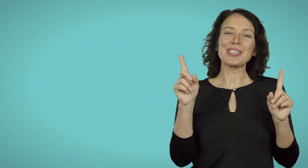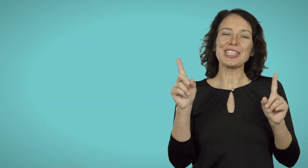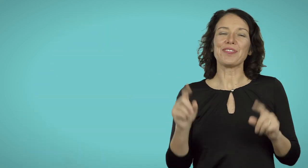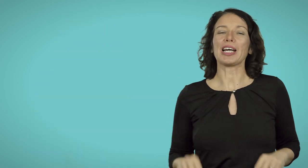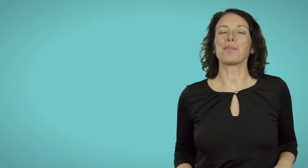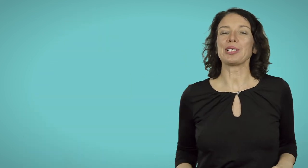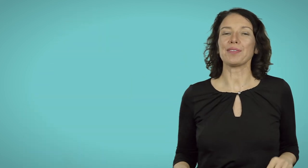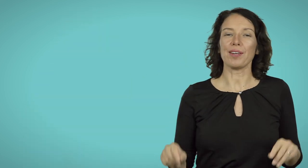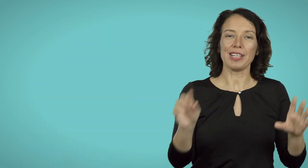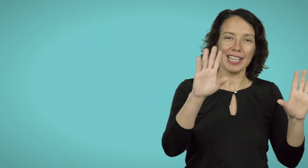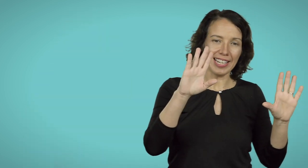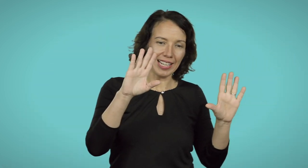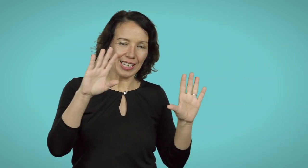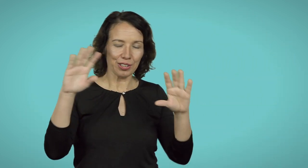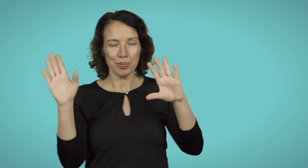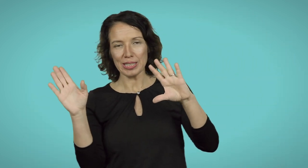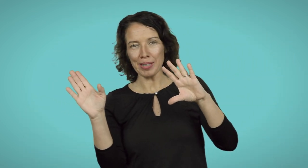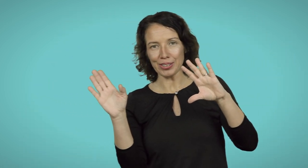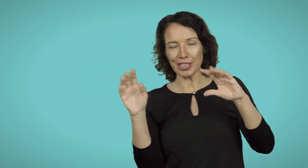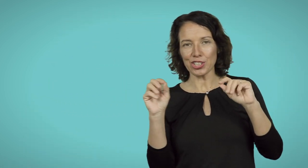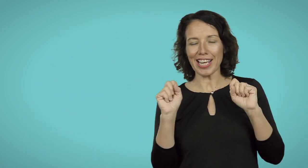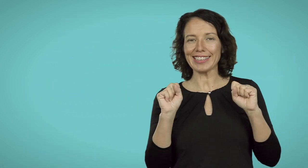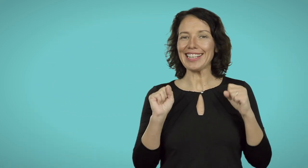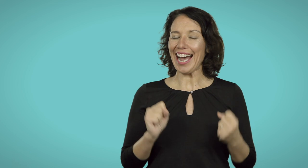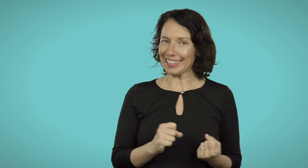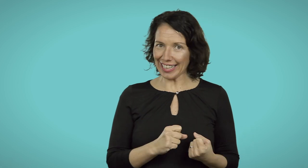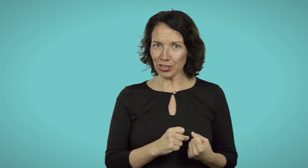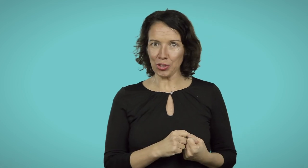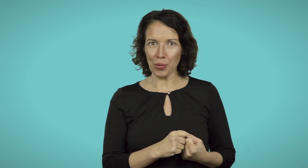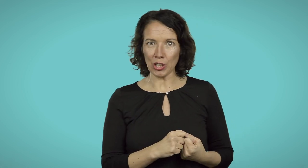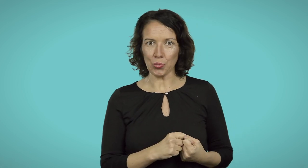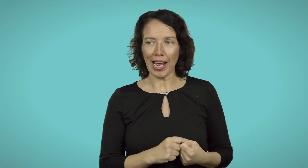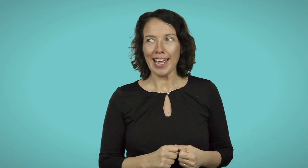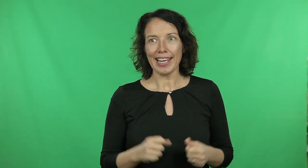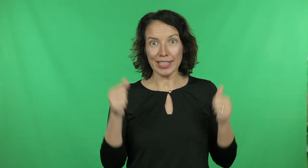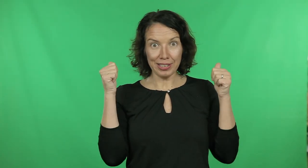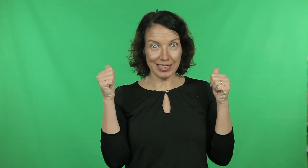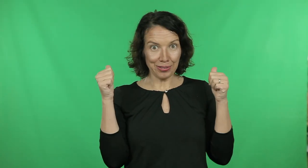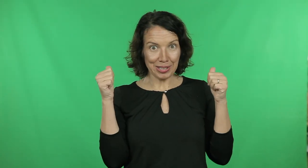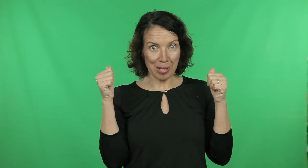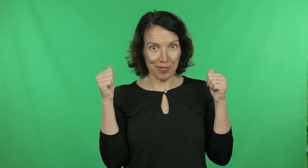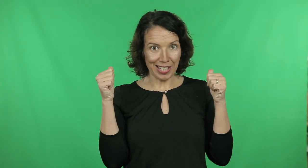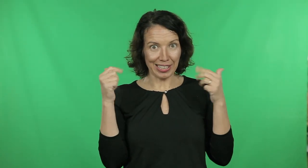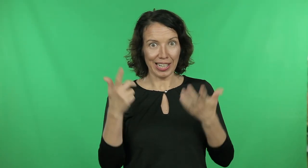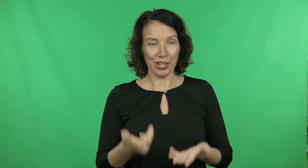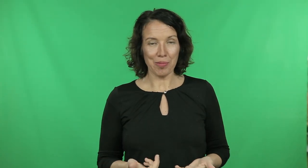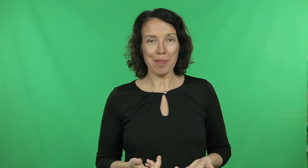significa che potete far vedere lo spostamento degli oggetti all'interno di un'inquadratura e se utilizzate uno schermo verde come me